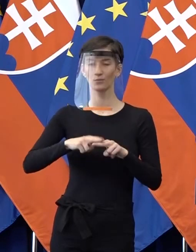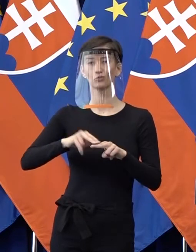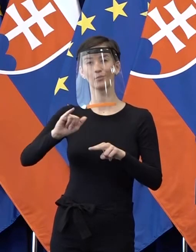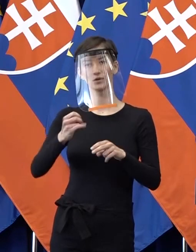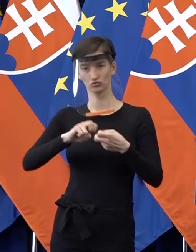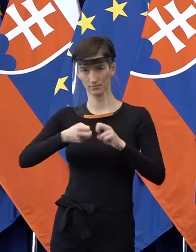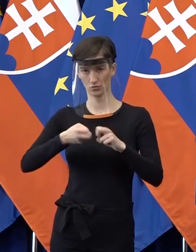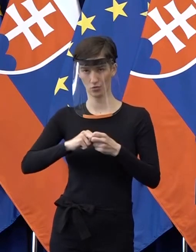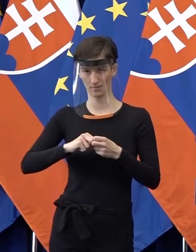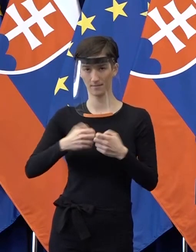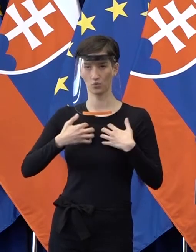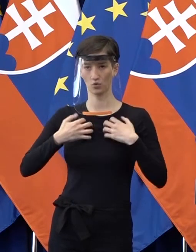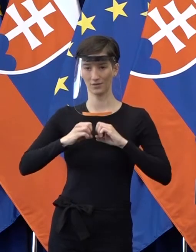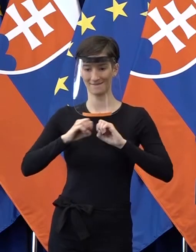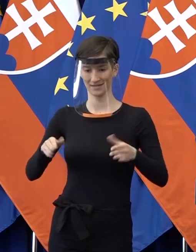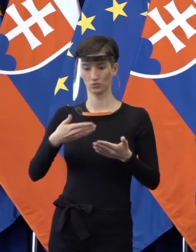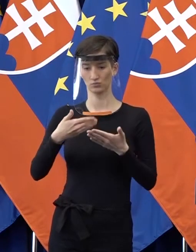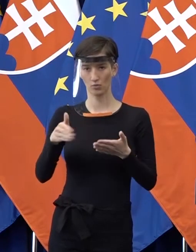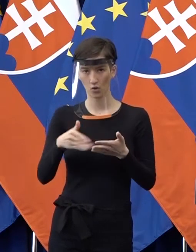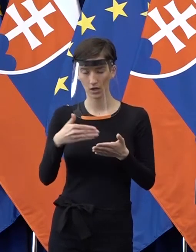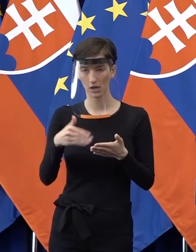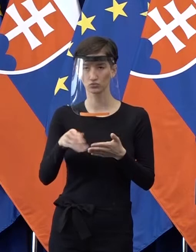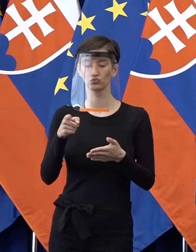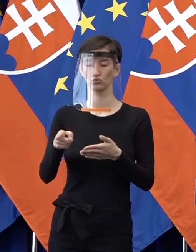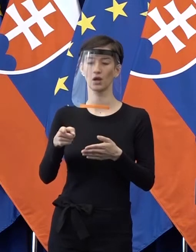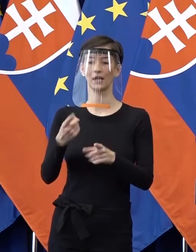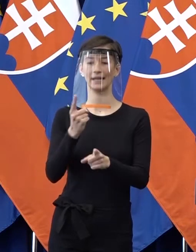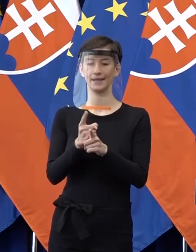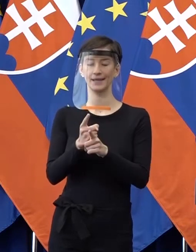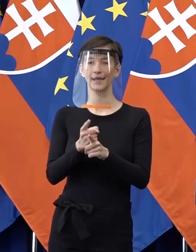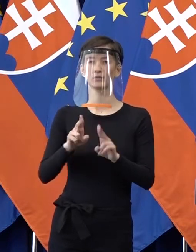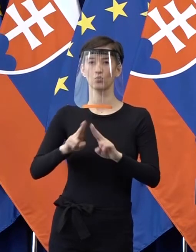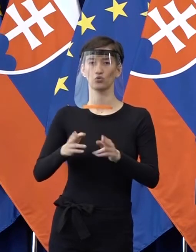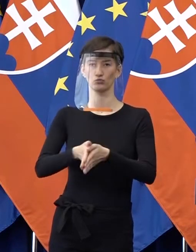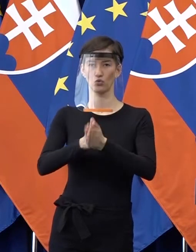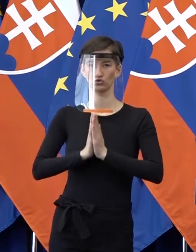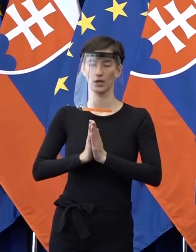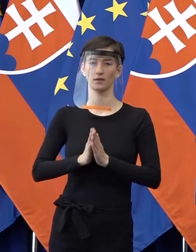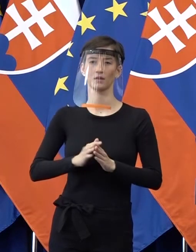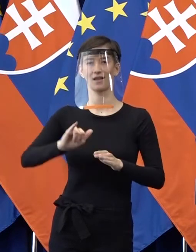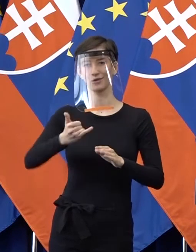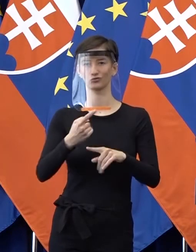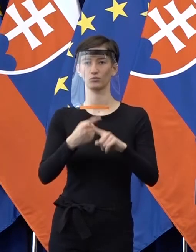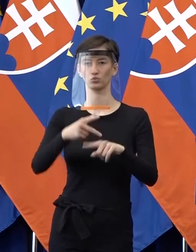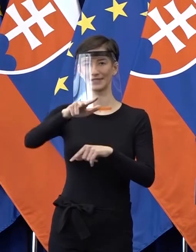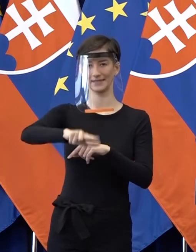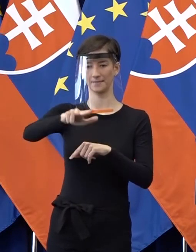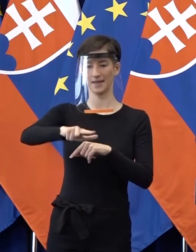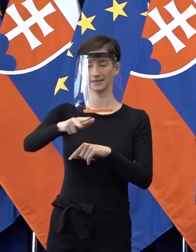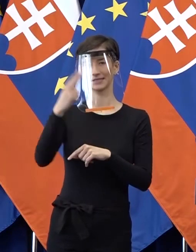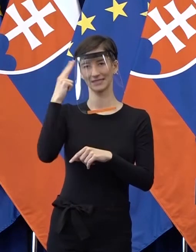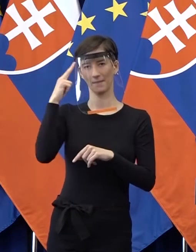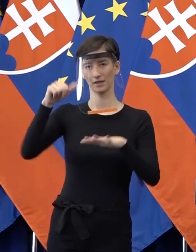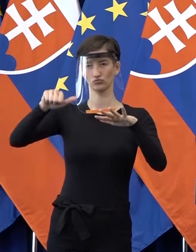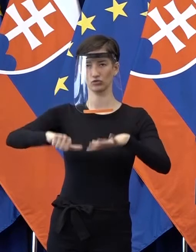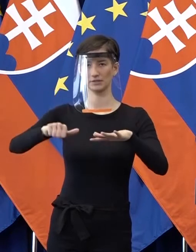problém pokračuje a klient príde so žiadosťou, zase prehodnotím a budem môcť si požiadoť ďalšie 3 mesiace. Myslím si, že dnes nikto z nás nevidí za horizon